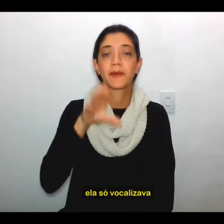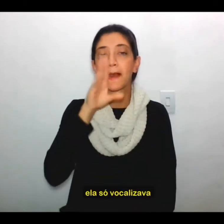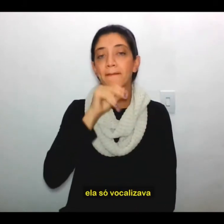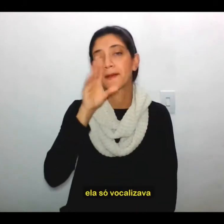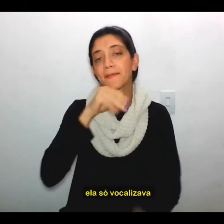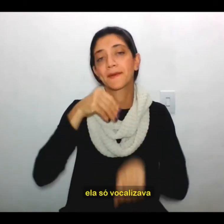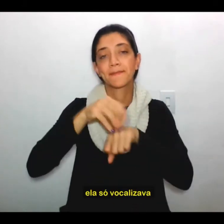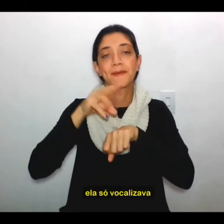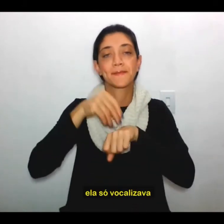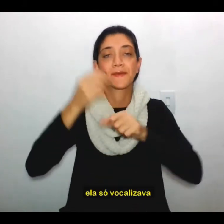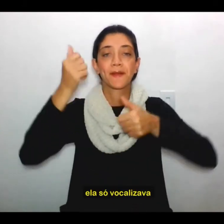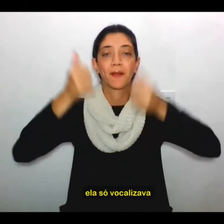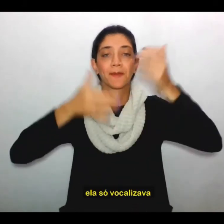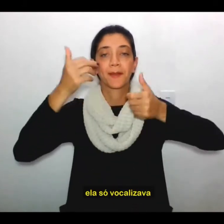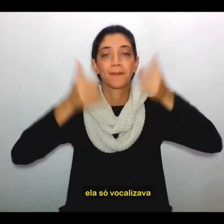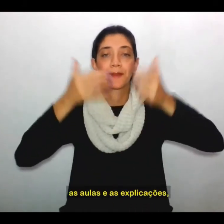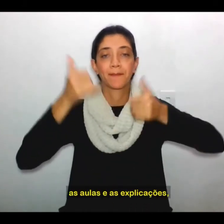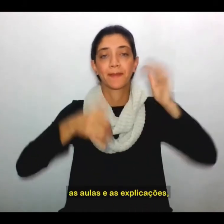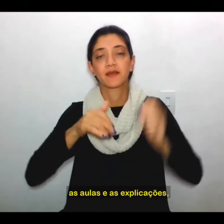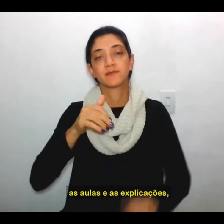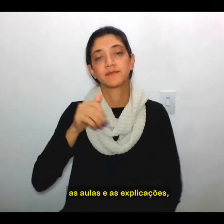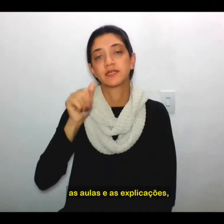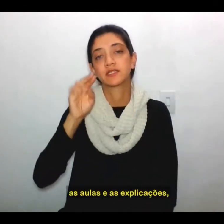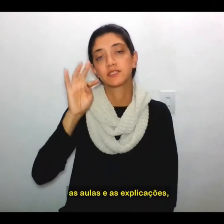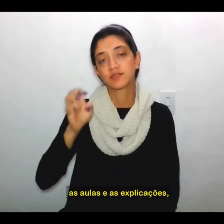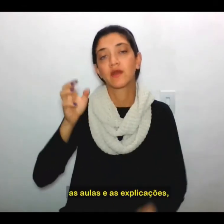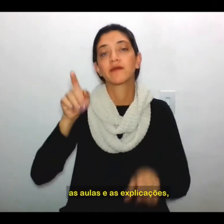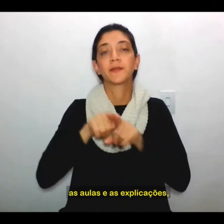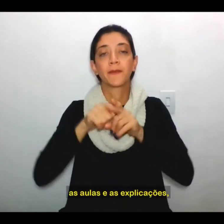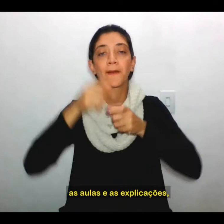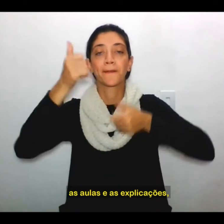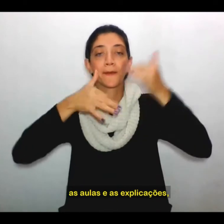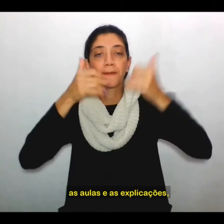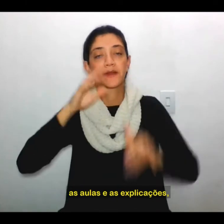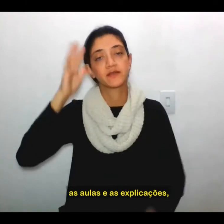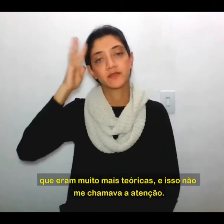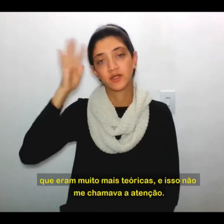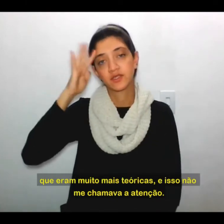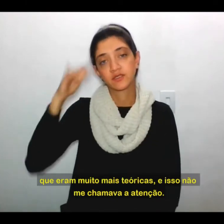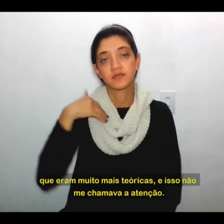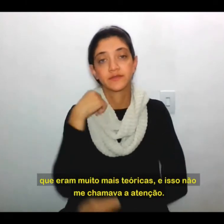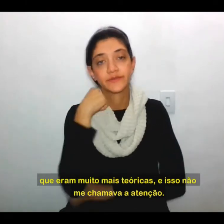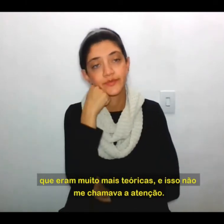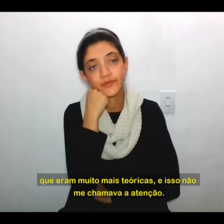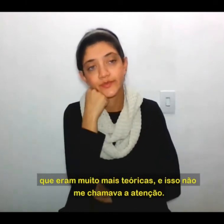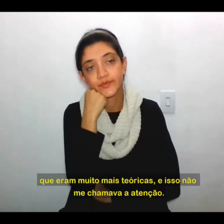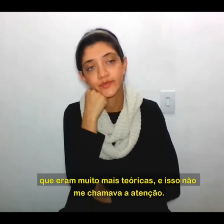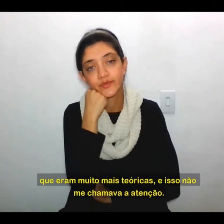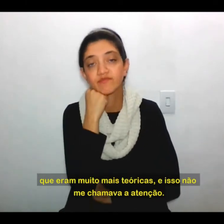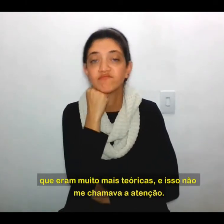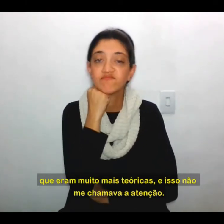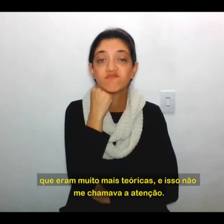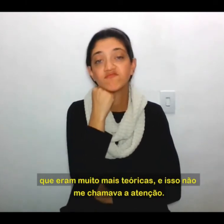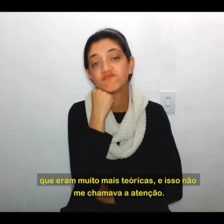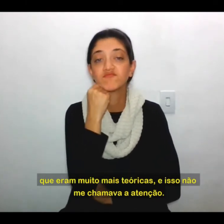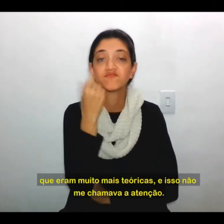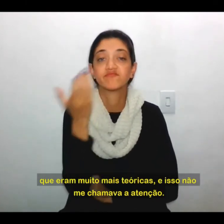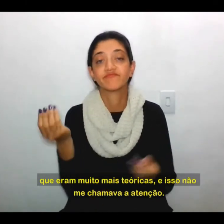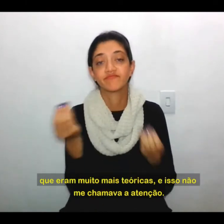vocalizava as aulas, as explicações, que eram muito mais teóricas e isso não